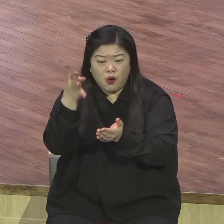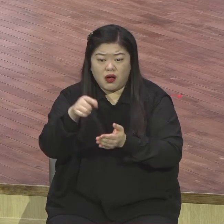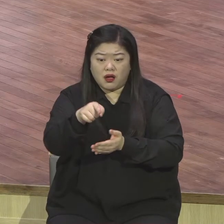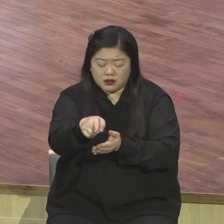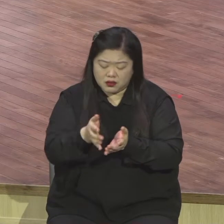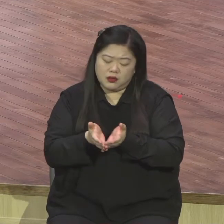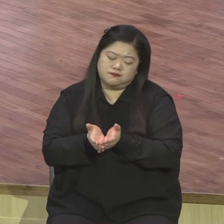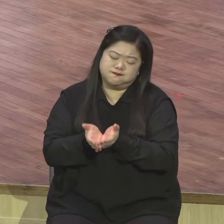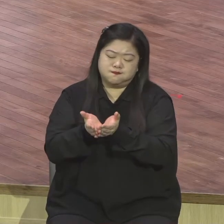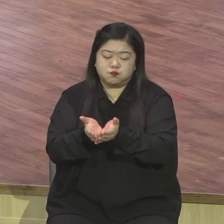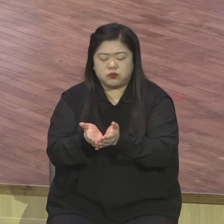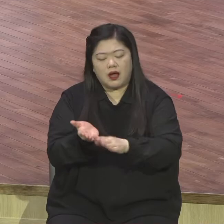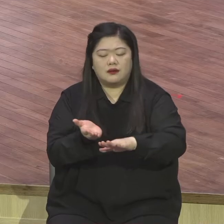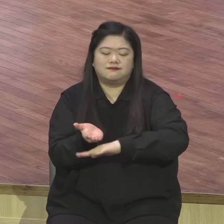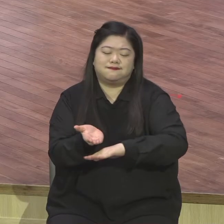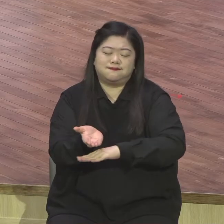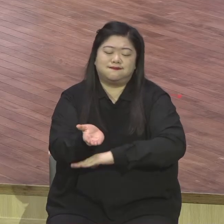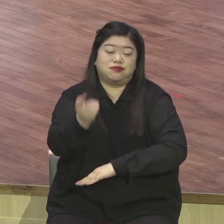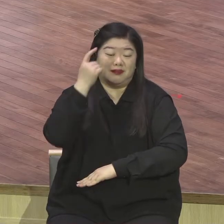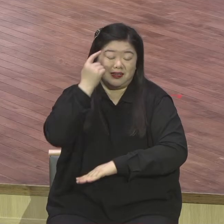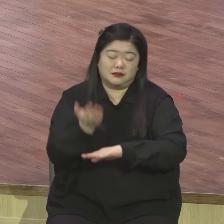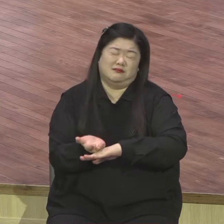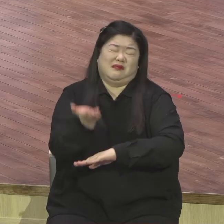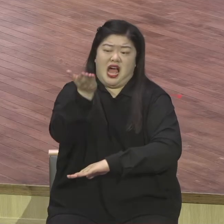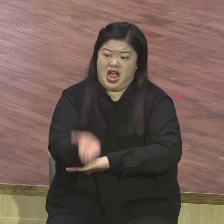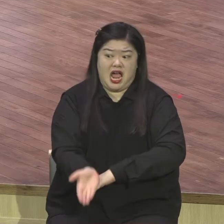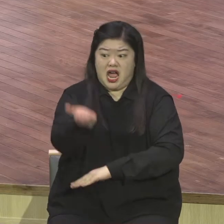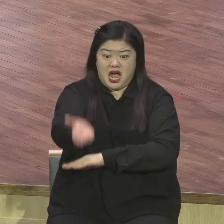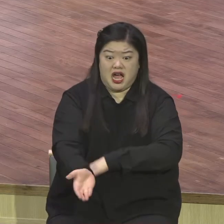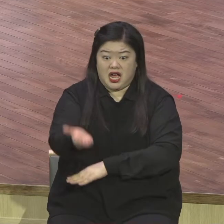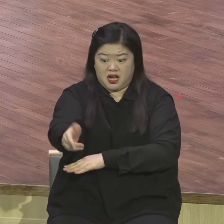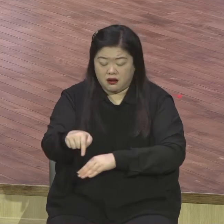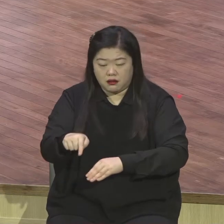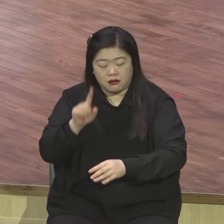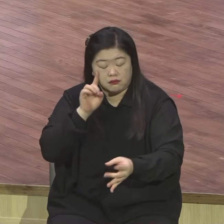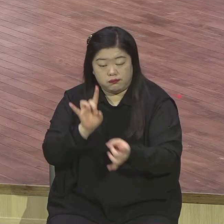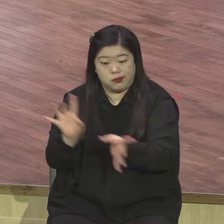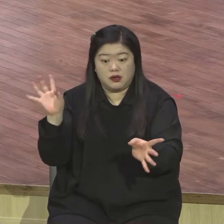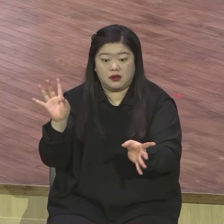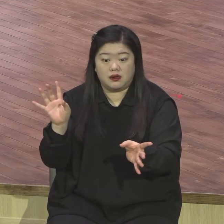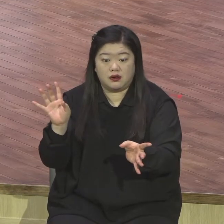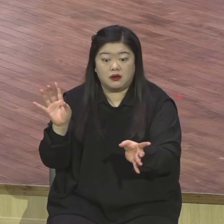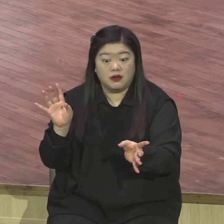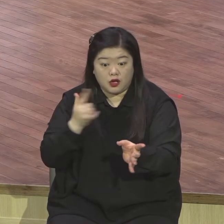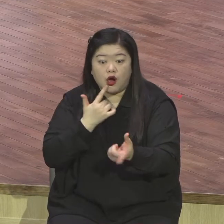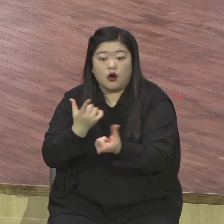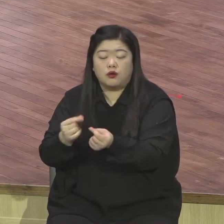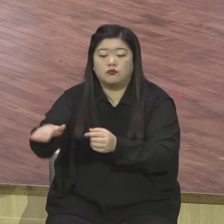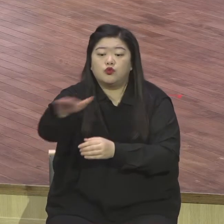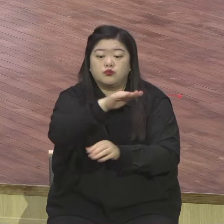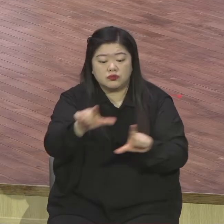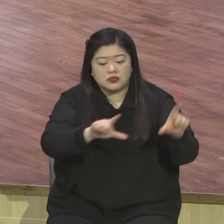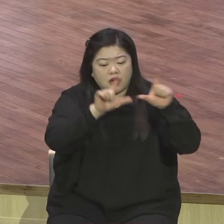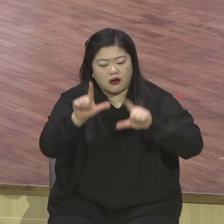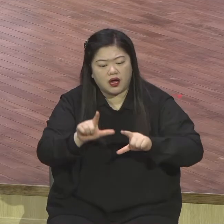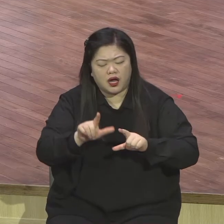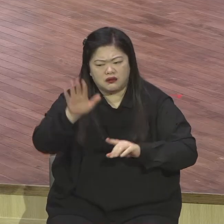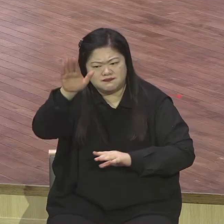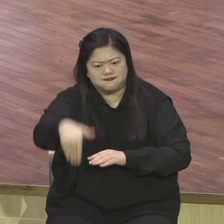일만 생기면 될 텐데 상상도 하지 못한 풍랑을 만날 수 있다는 얘기예요. 인생을 살다 보면